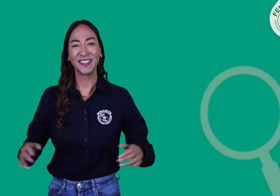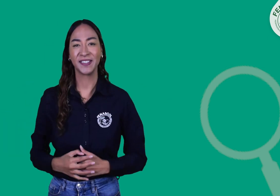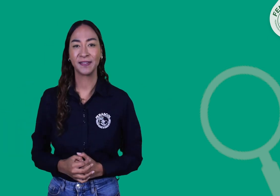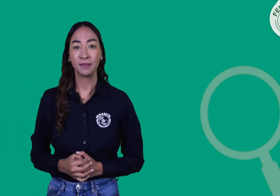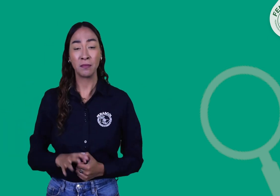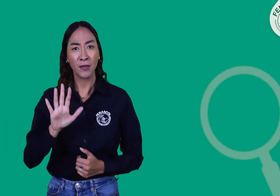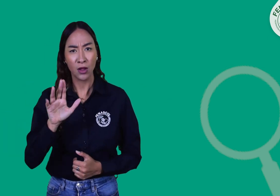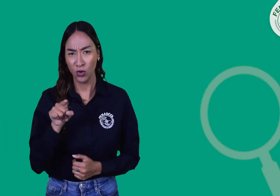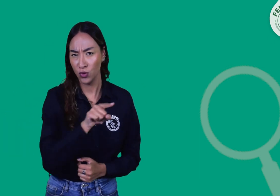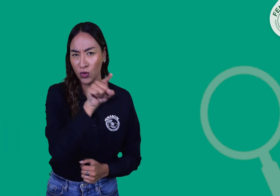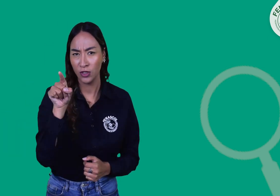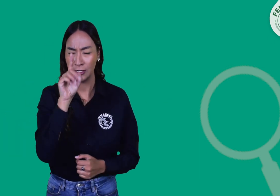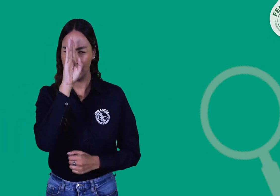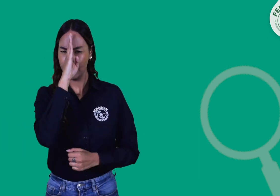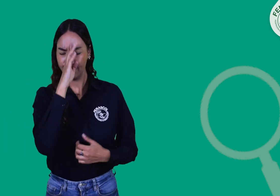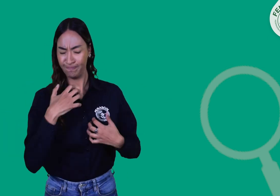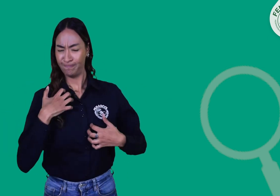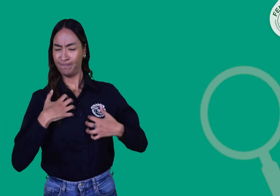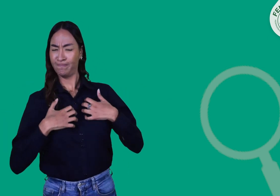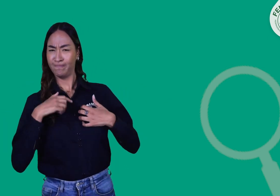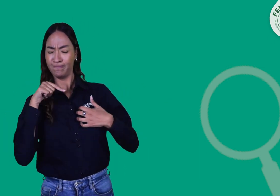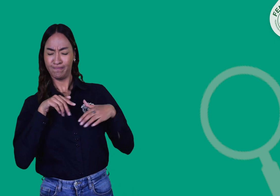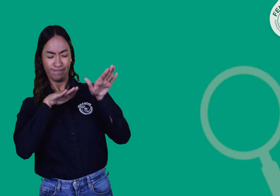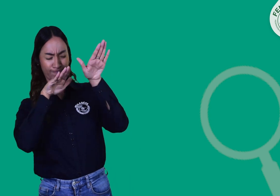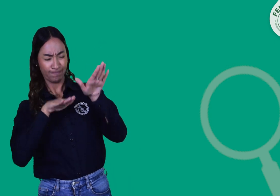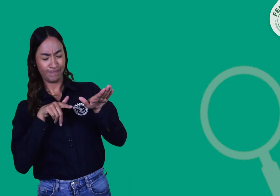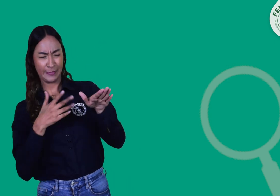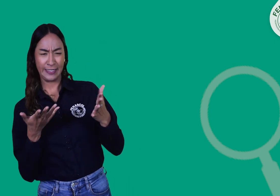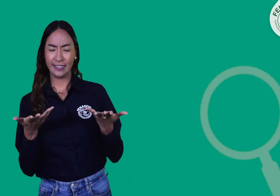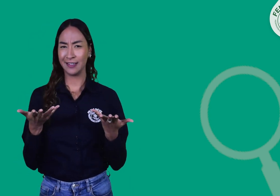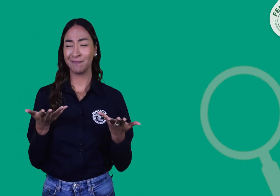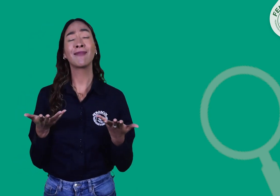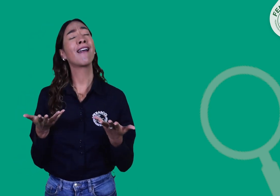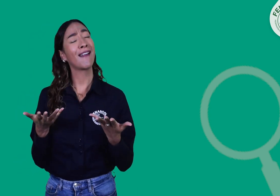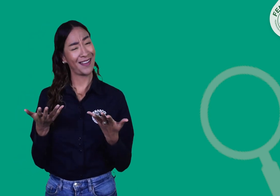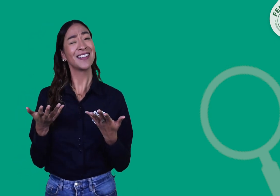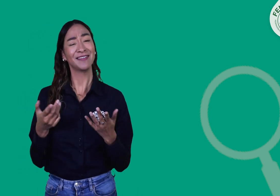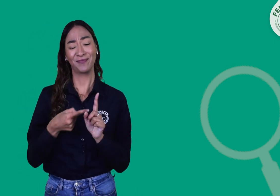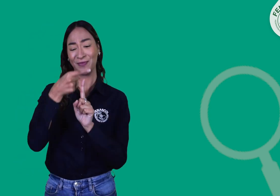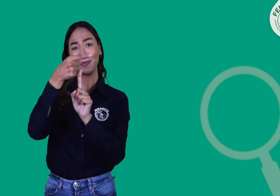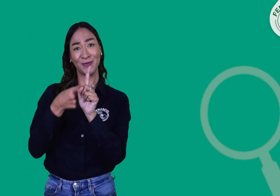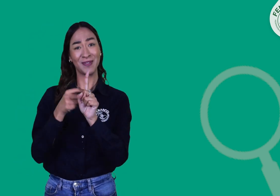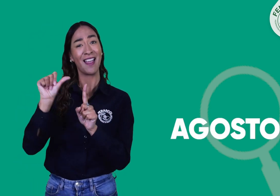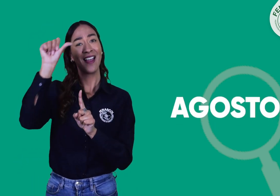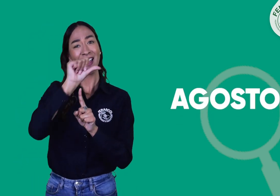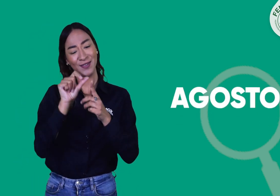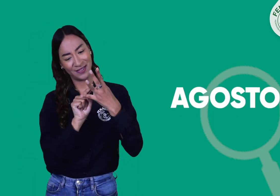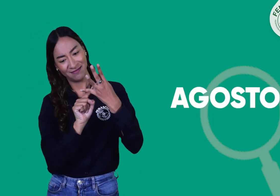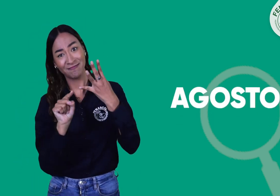Pero si ustedes tienen aún dudas e inquietudes sobre la representación, en la última semana del mes de agosto tendremos un